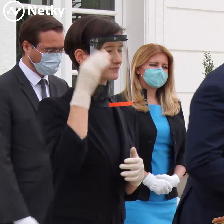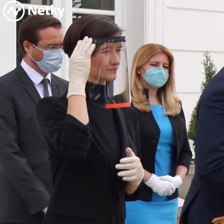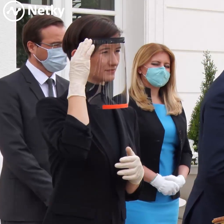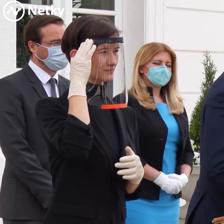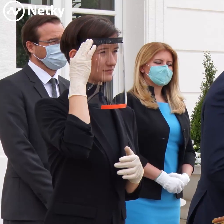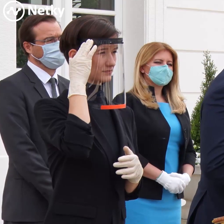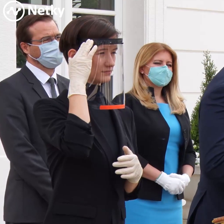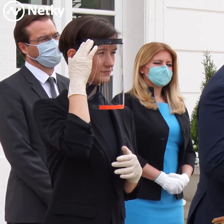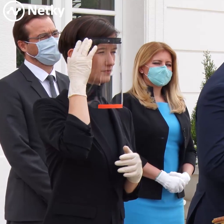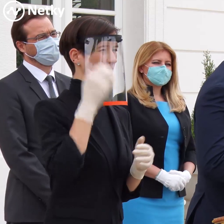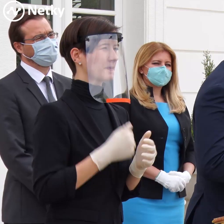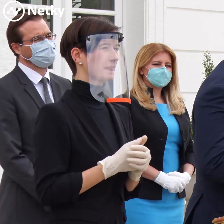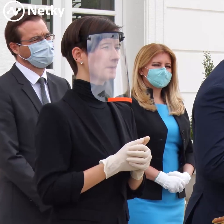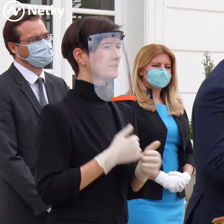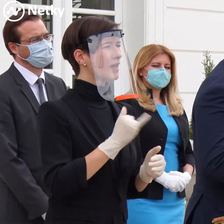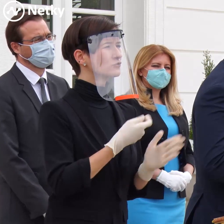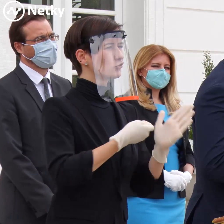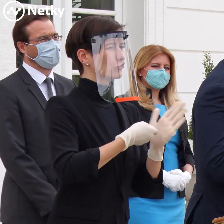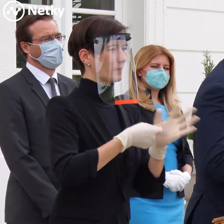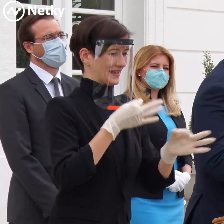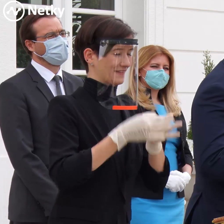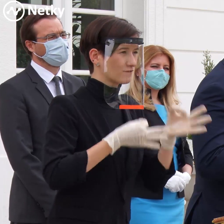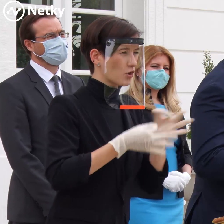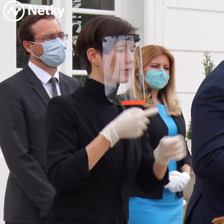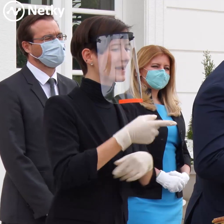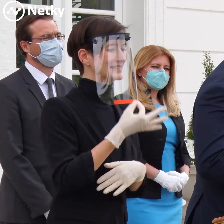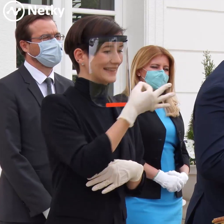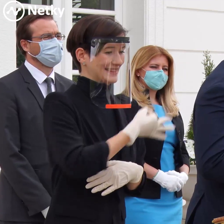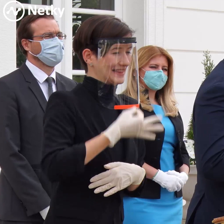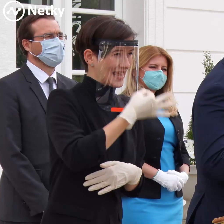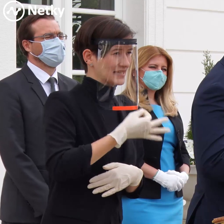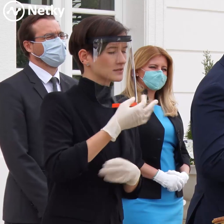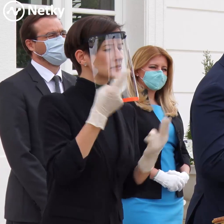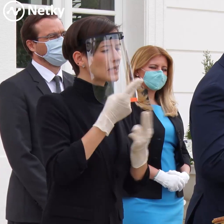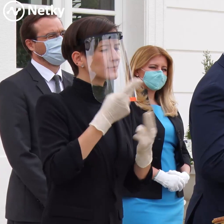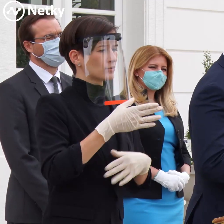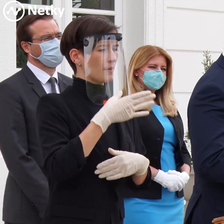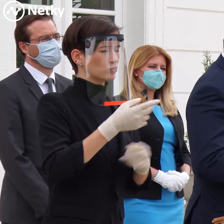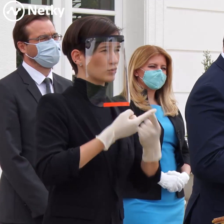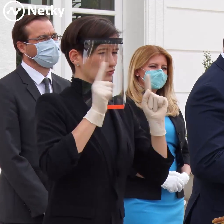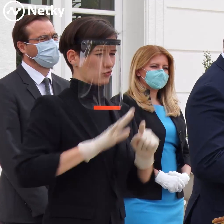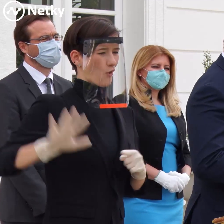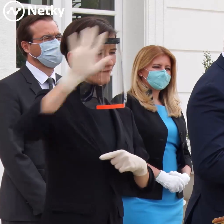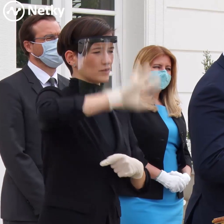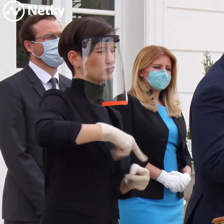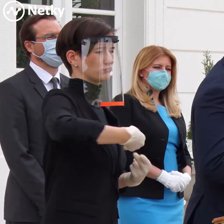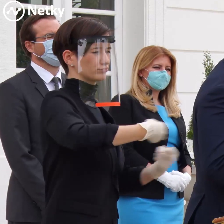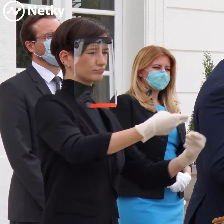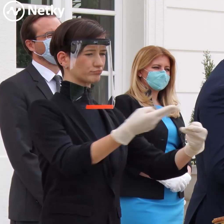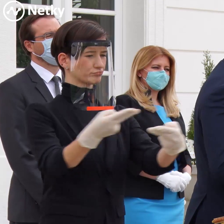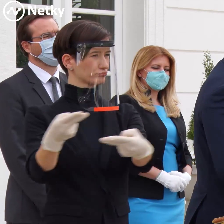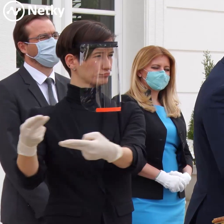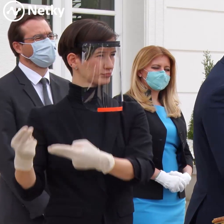Ešte na doplnenie, samozrejme, že tie testy priebežne budeme aj distribuovať po celom Slovensku a niektoré zariadenia majú